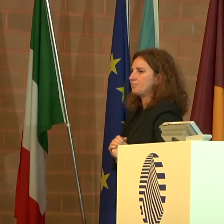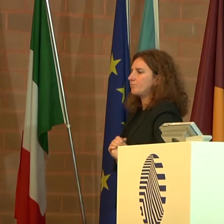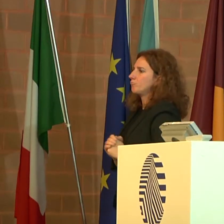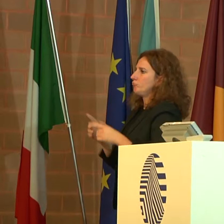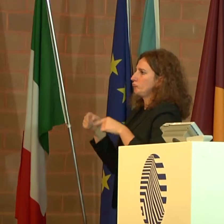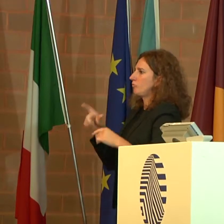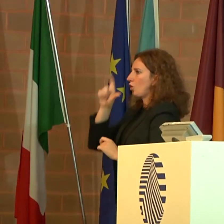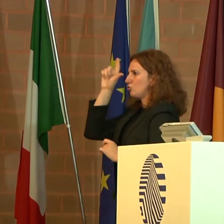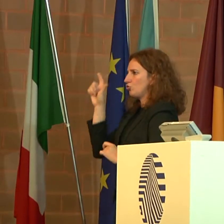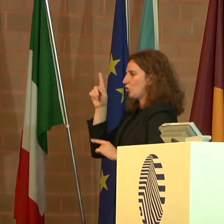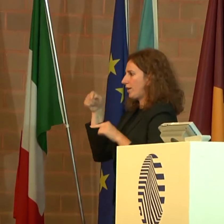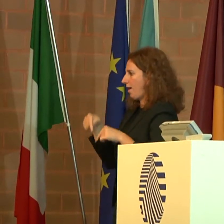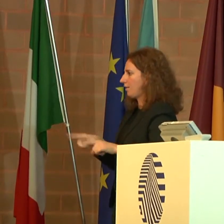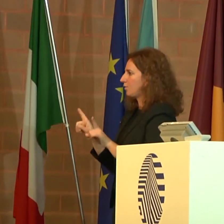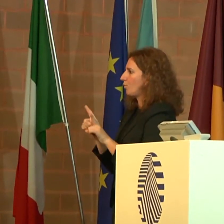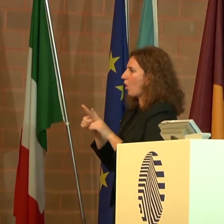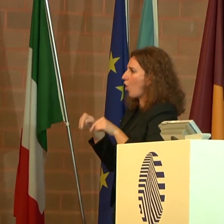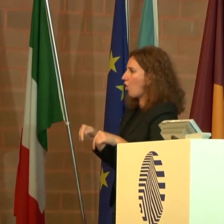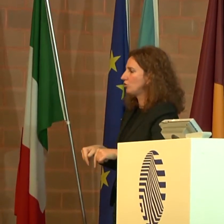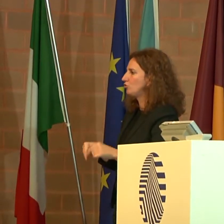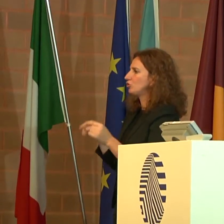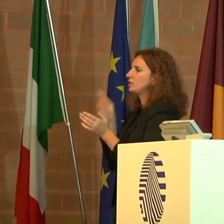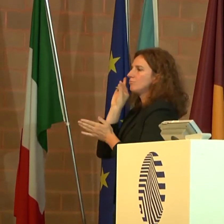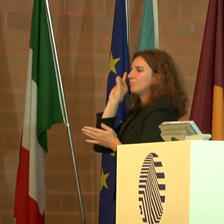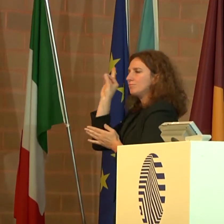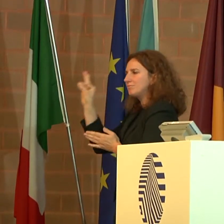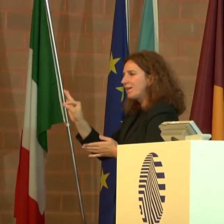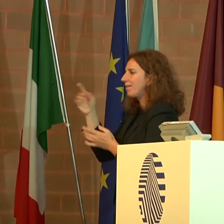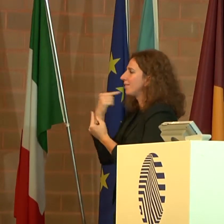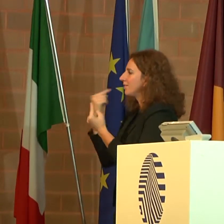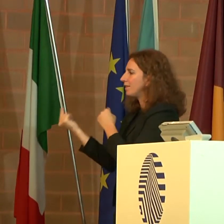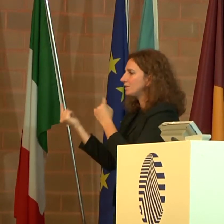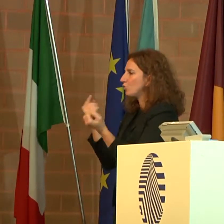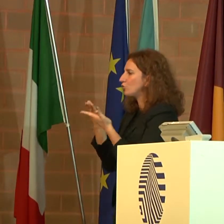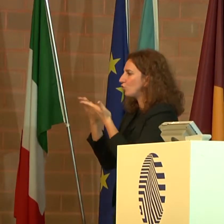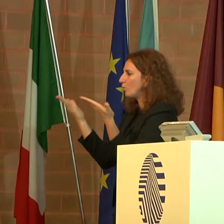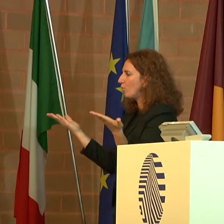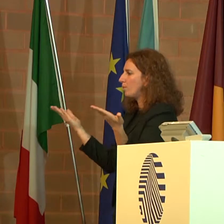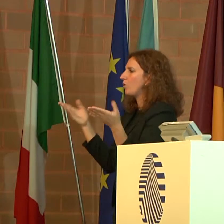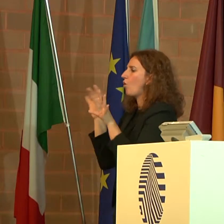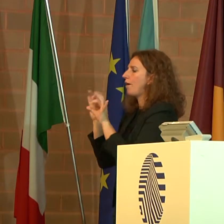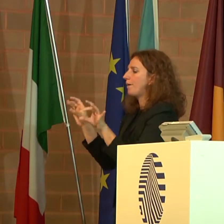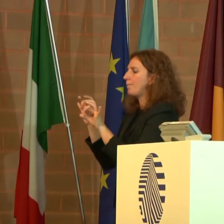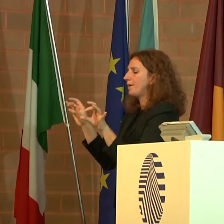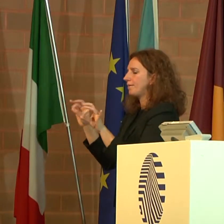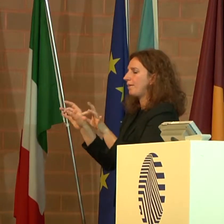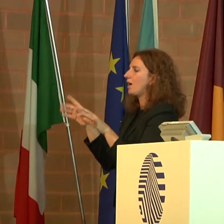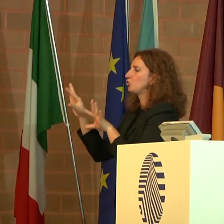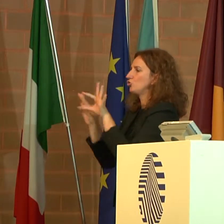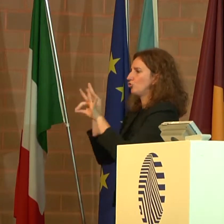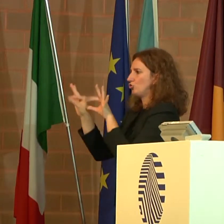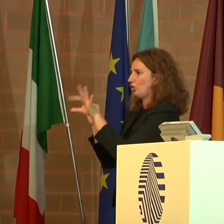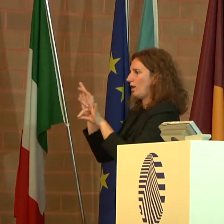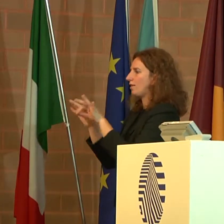Giornate come questa ci aiutano a porre al centro del discorso pubblico la dignità, la libertà di scelta, il rispetto e la